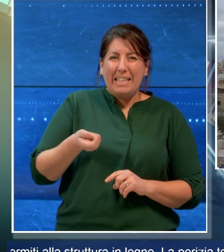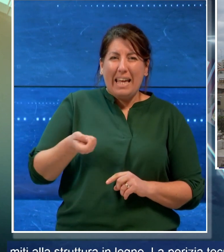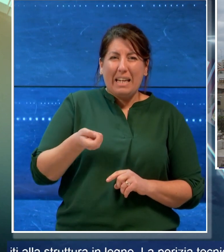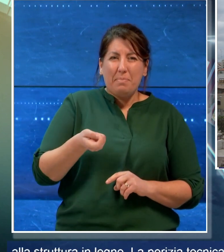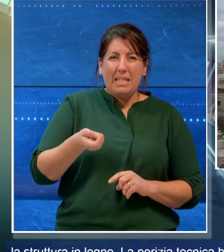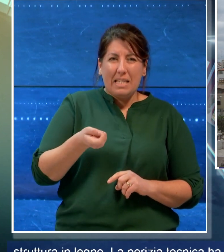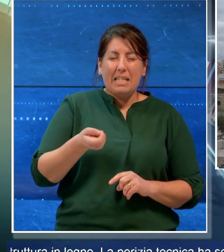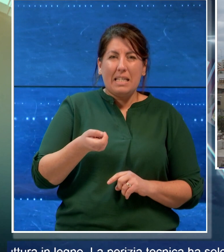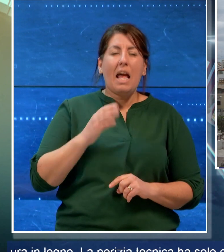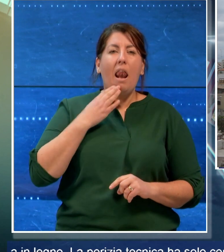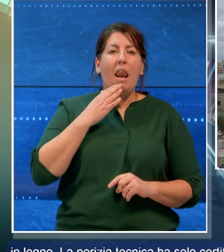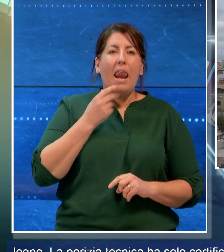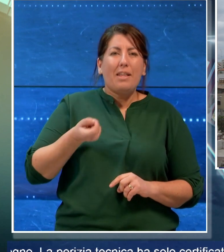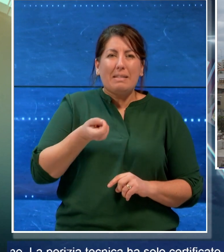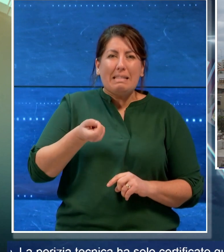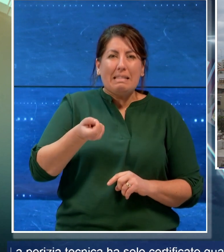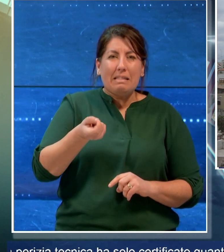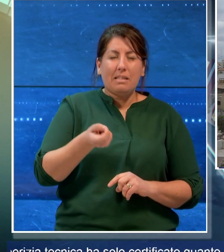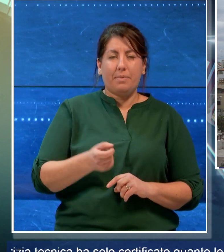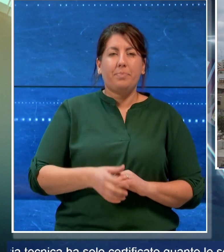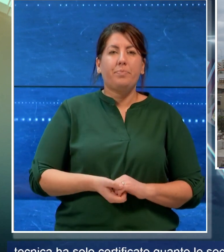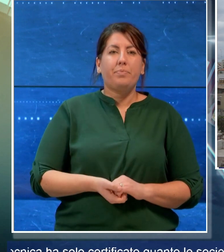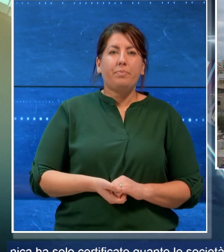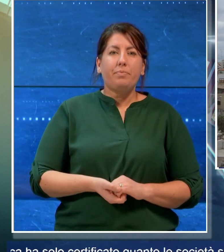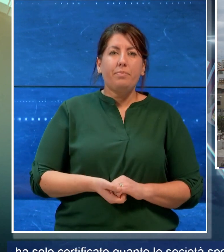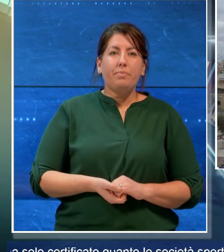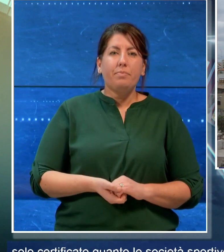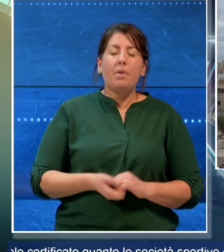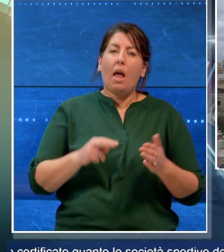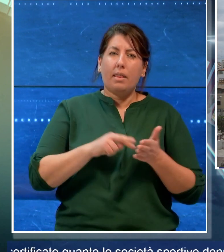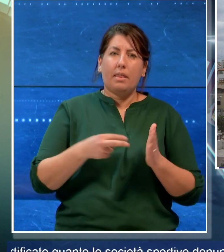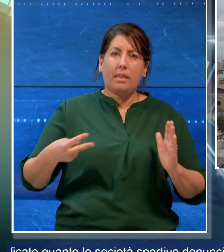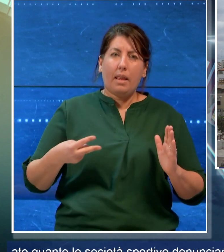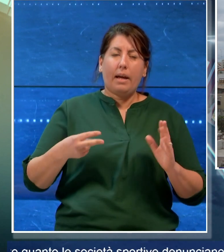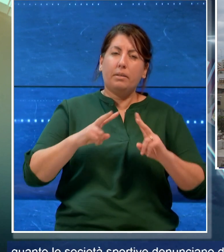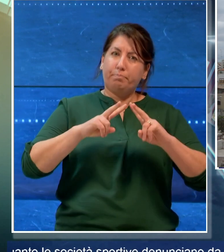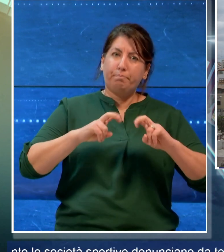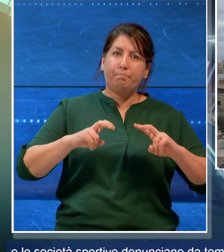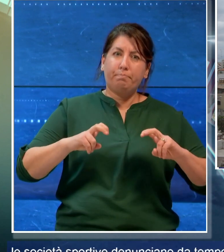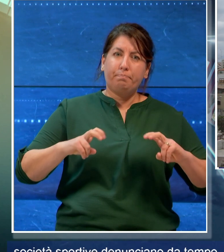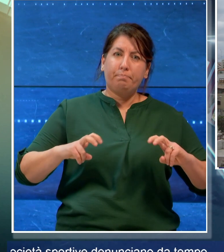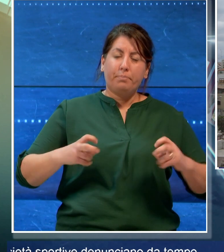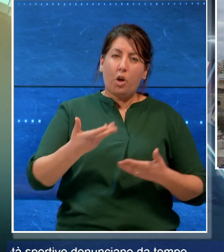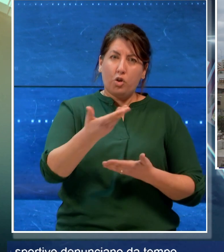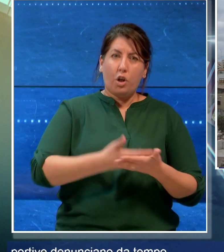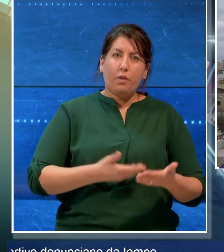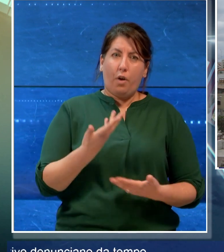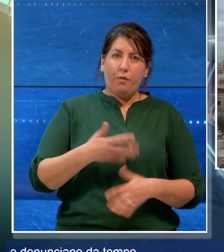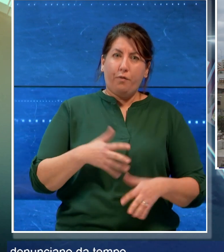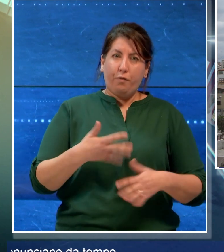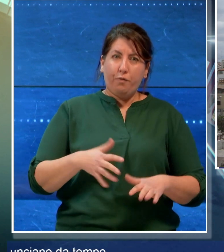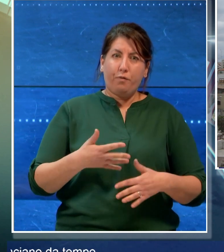struttura in legno. La perizia tecnica ha solo certificato quanto le società